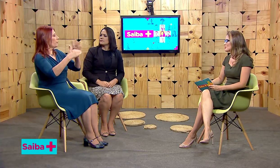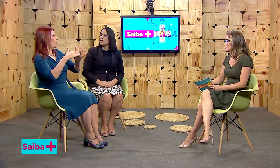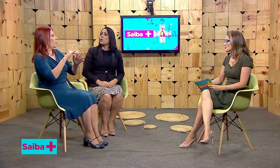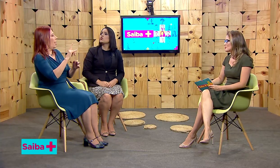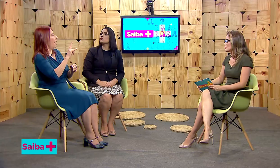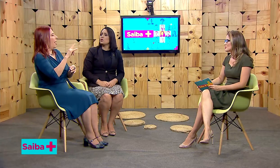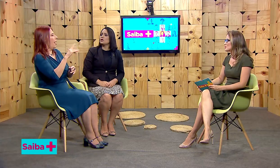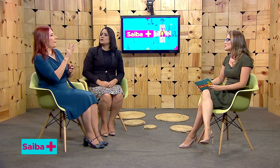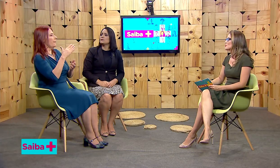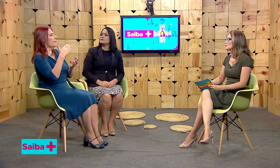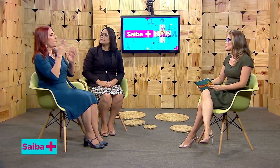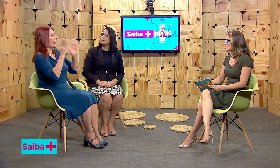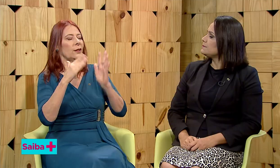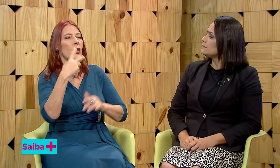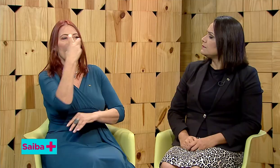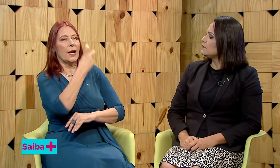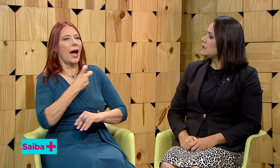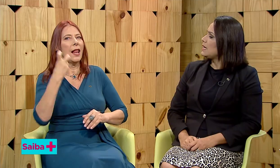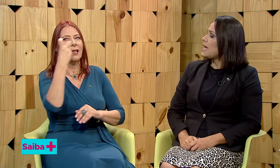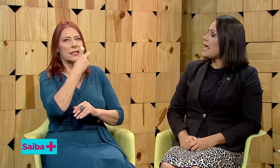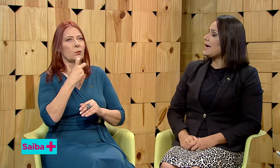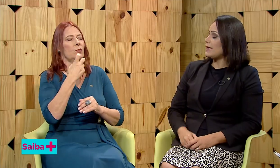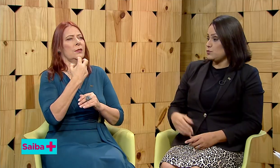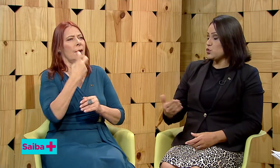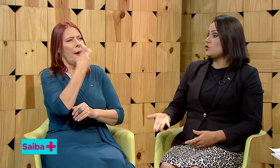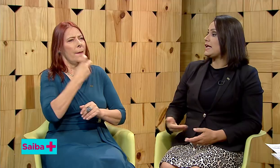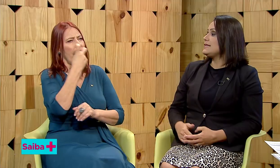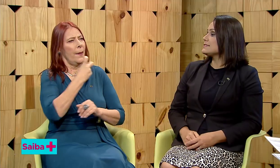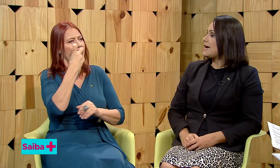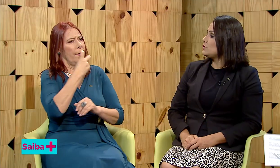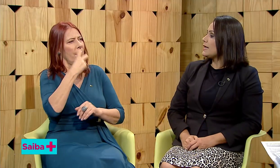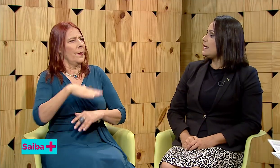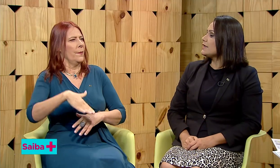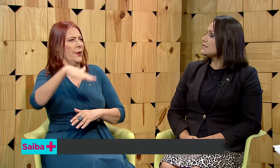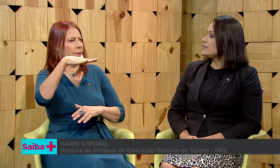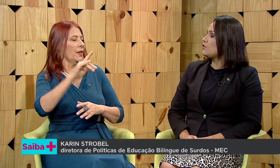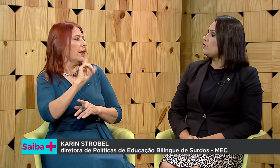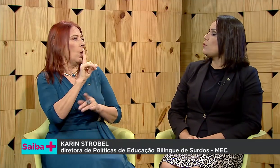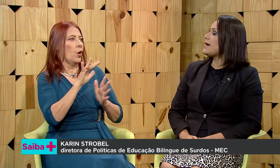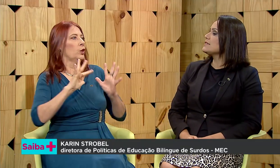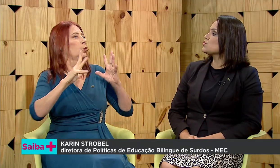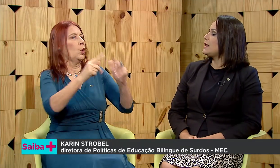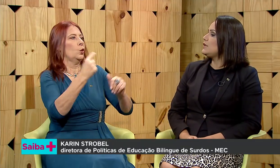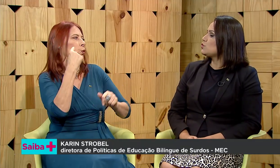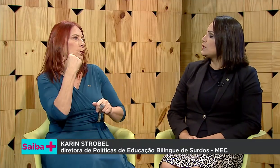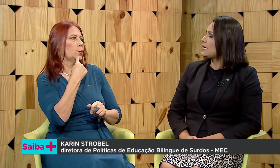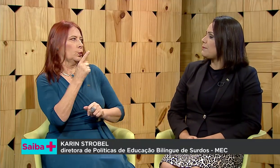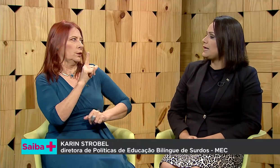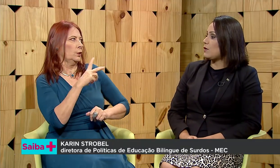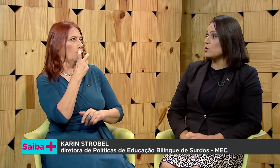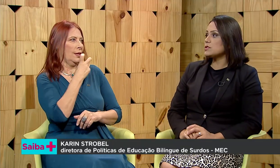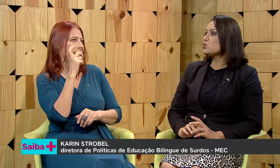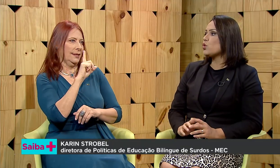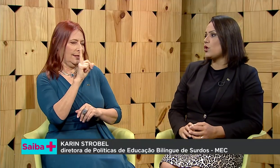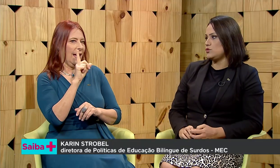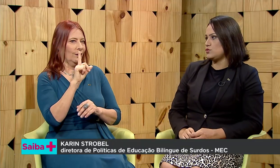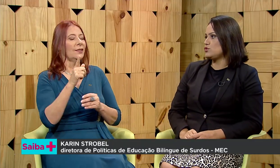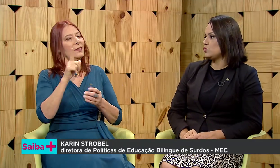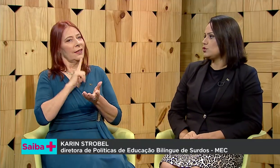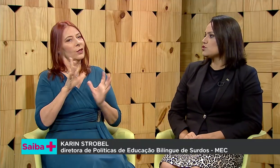O surdo oralizado é aquele que desenvolveu mais a sua leitura labial. Não são todos os surdos